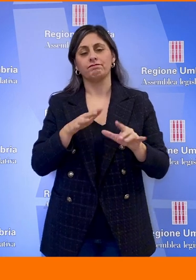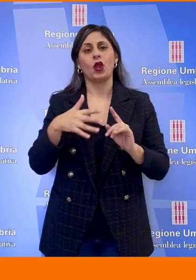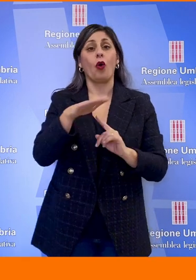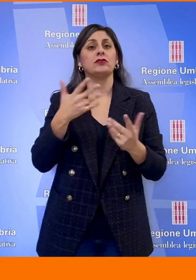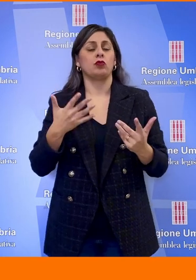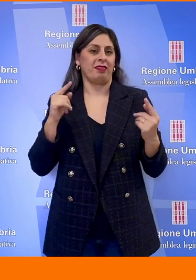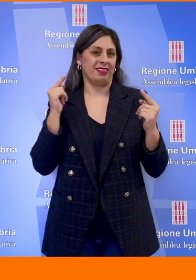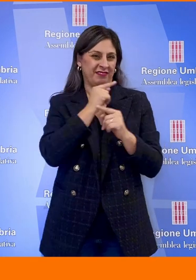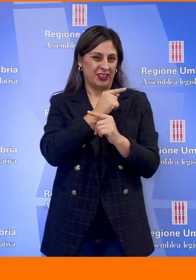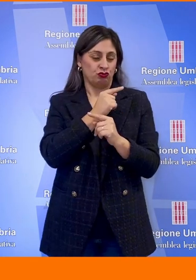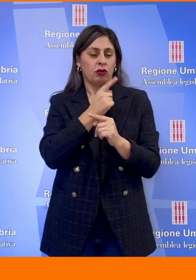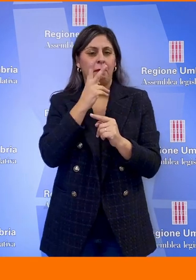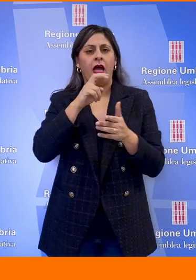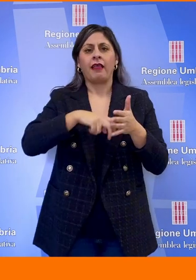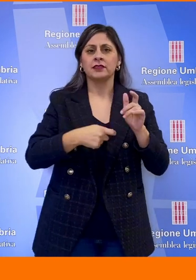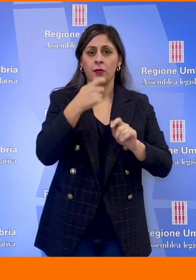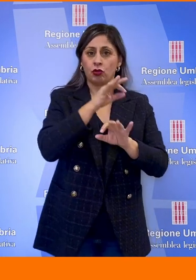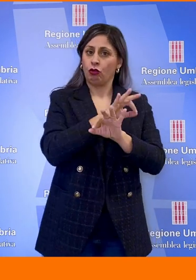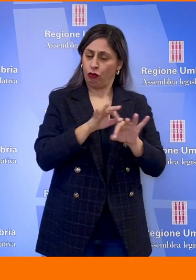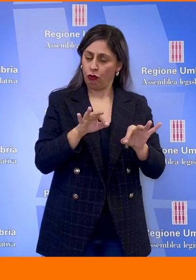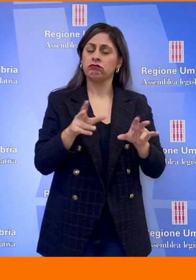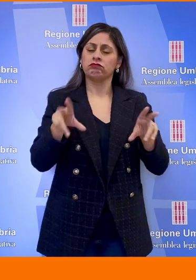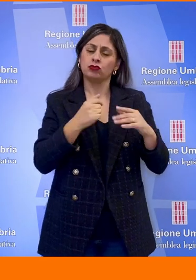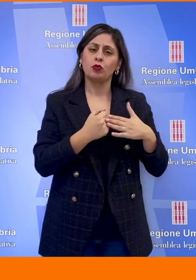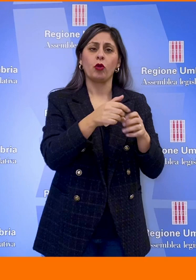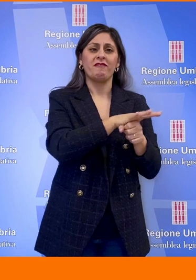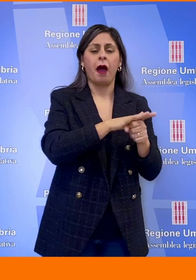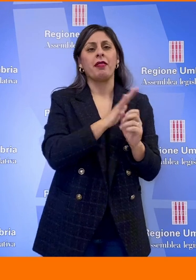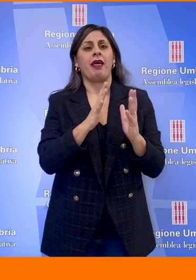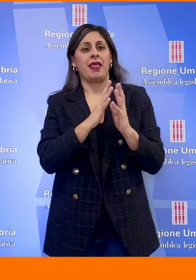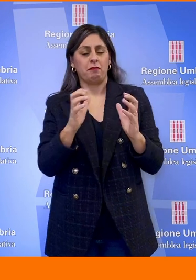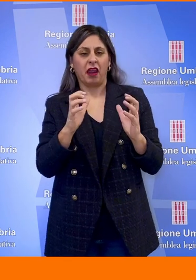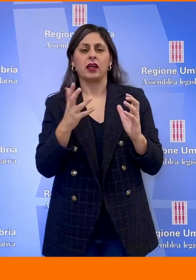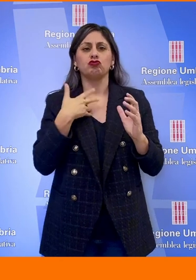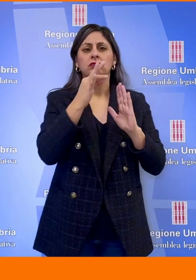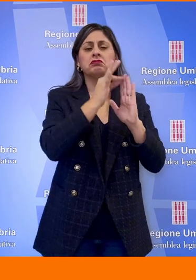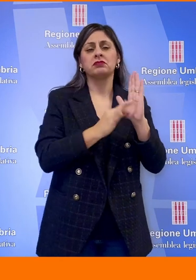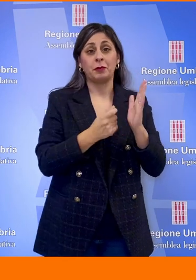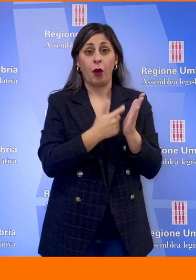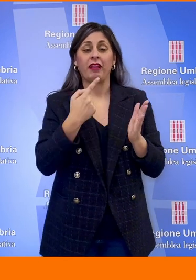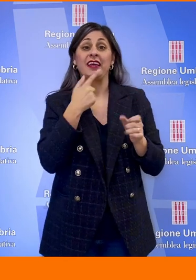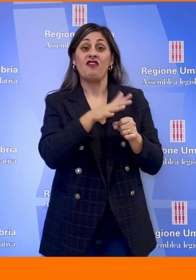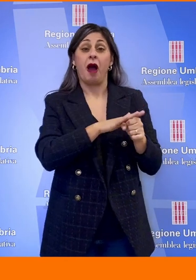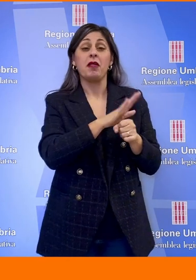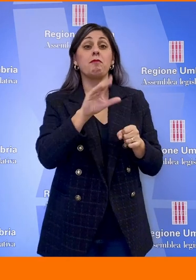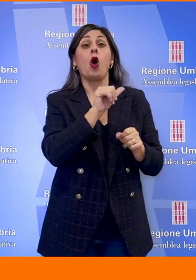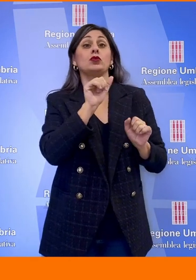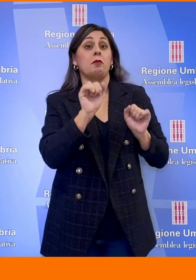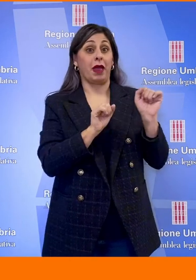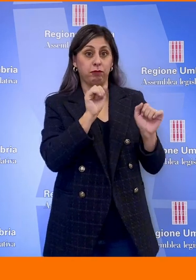e senza alzare le tasse, continua a sostenere le famiglie e le imprese con misure importanti. Per le famiglie il bonus bebè, il rimborso